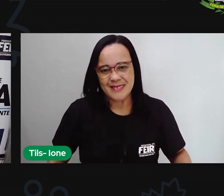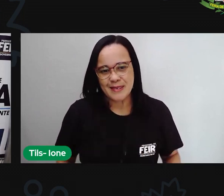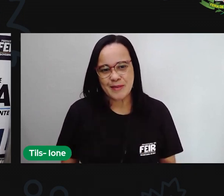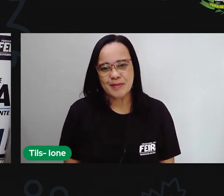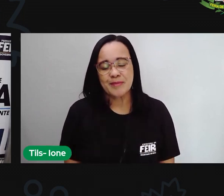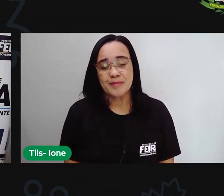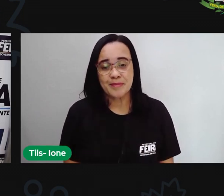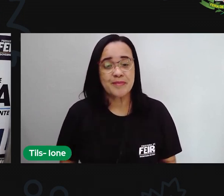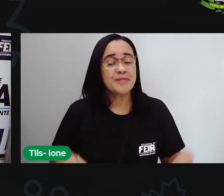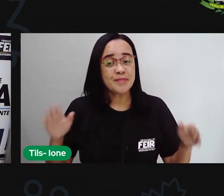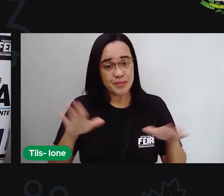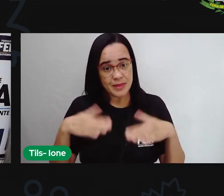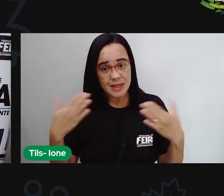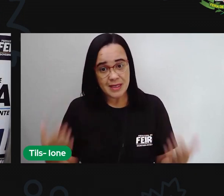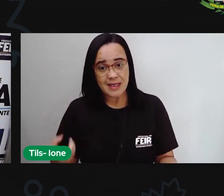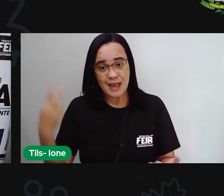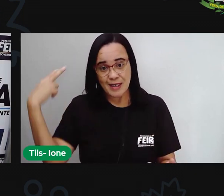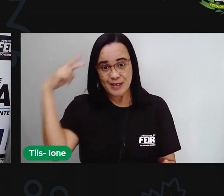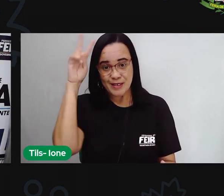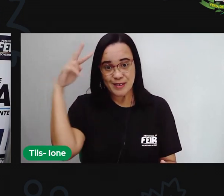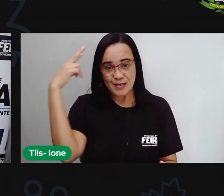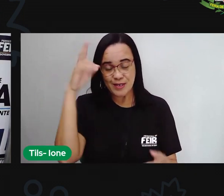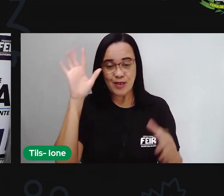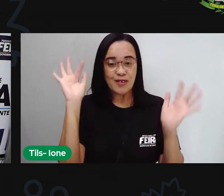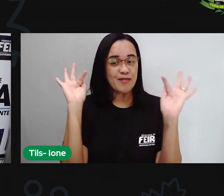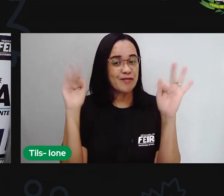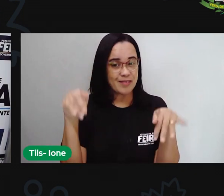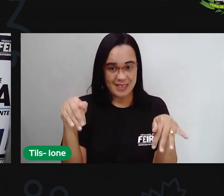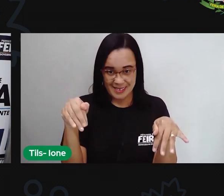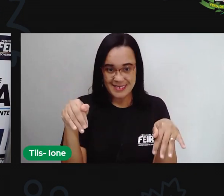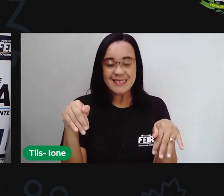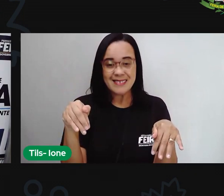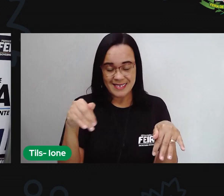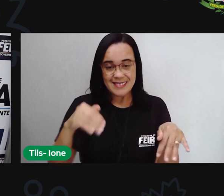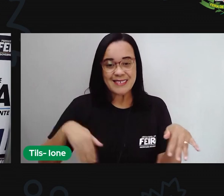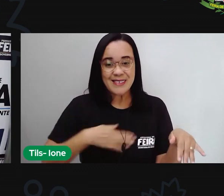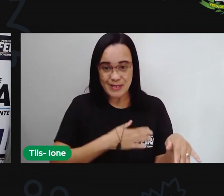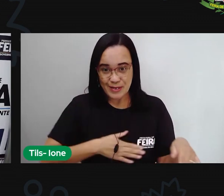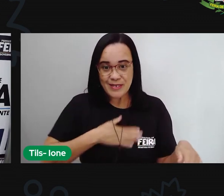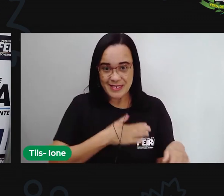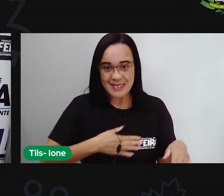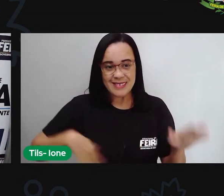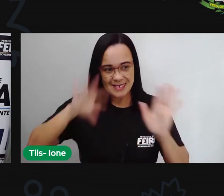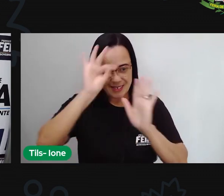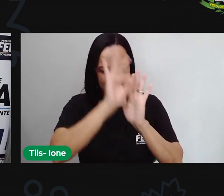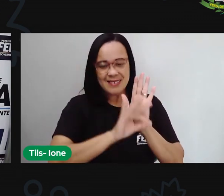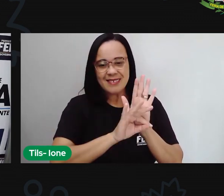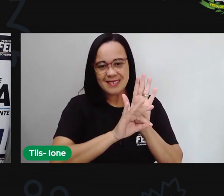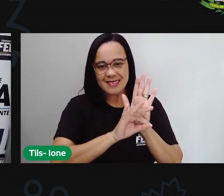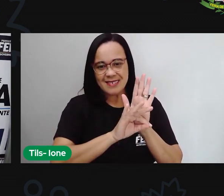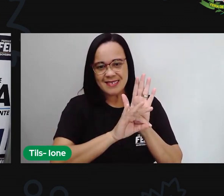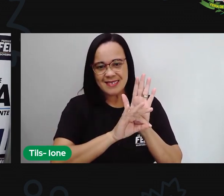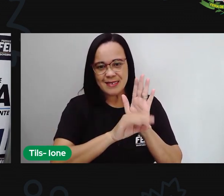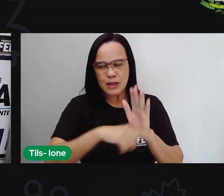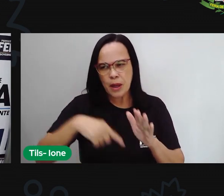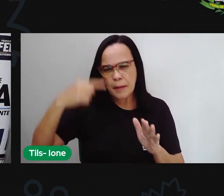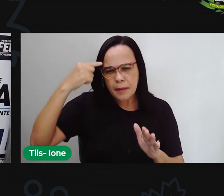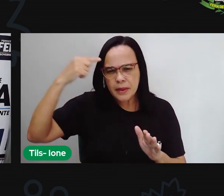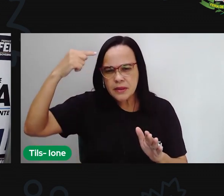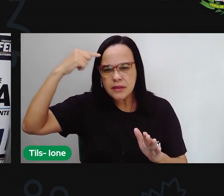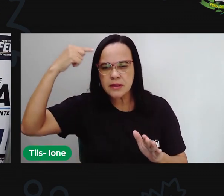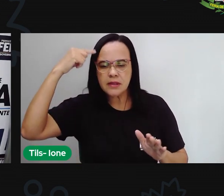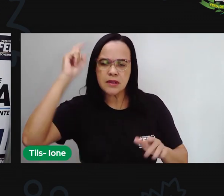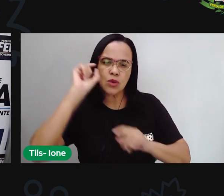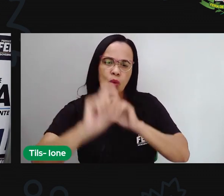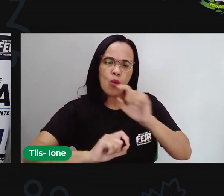e aí a nossa história termina gostaram aí do texto pensaram aí um